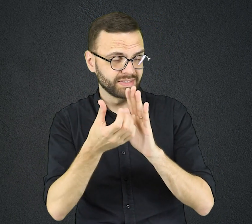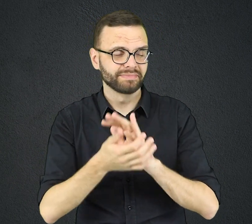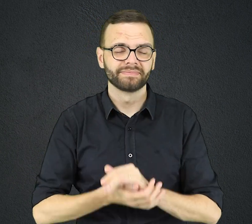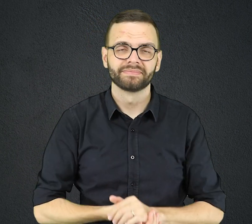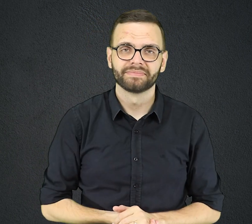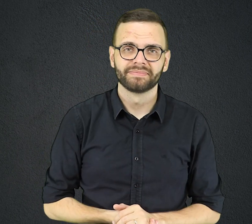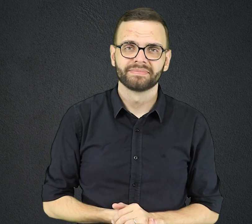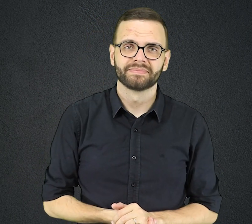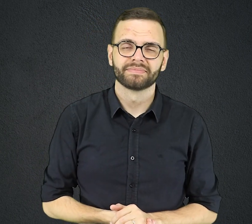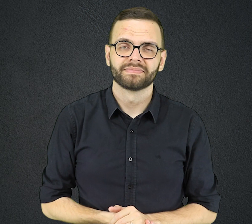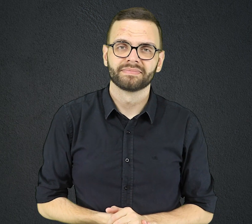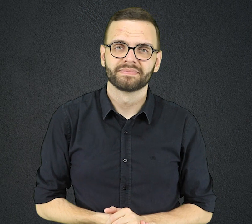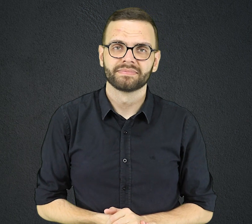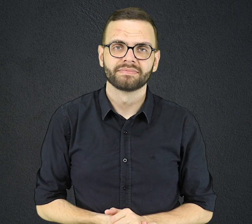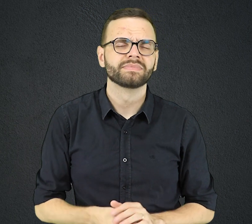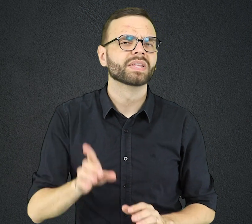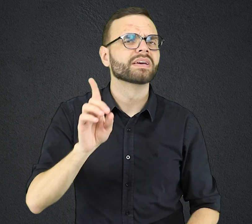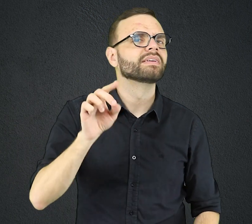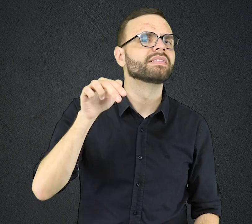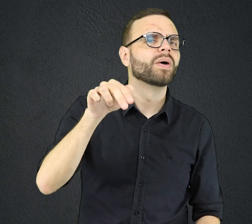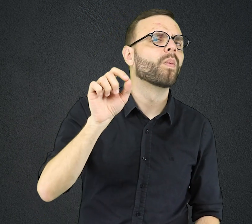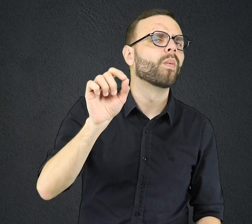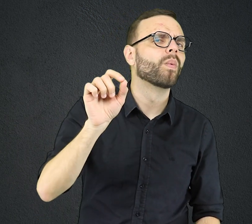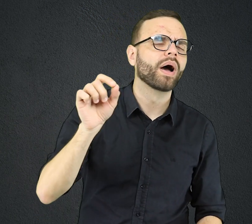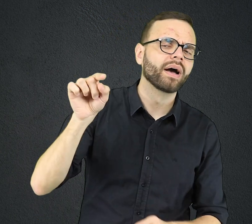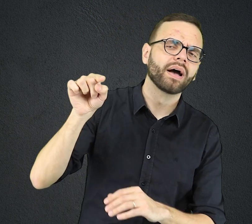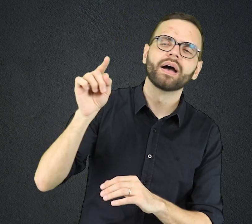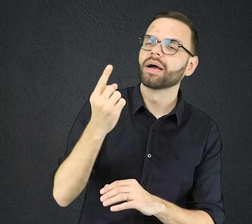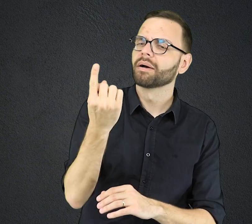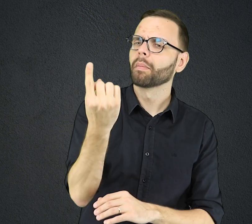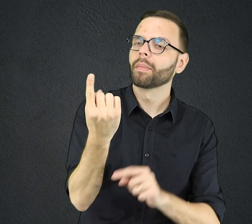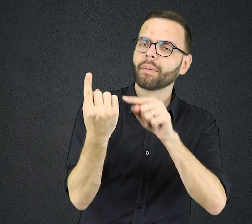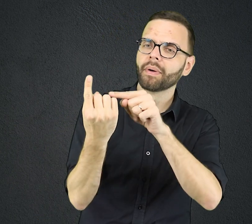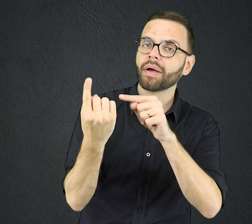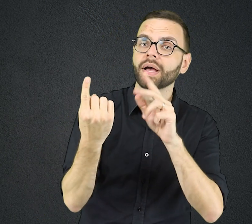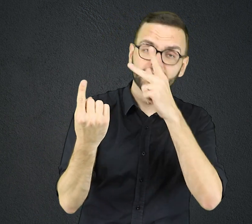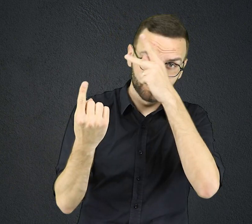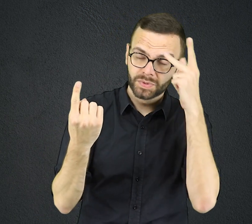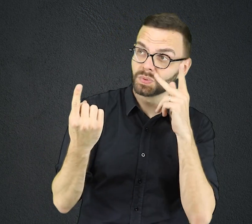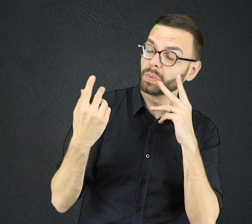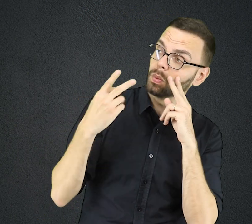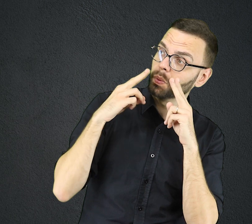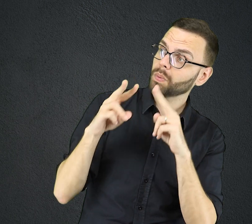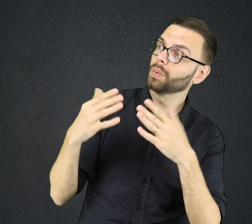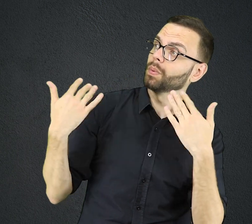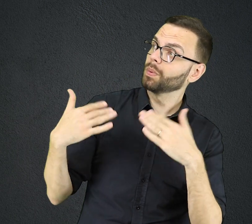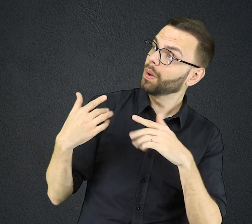DANIEL é um personagem bíblico muito querido e admirado por causa da sua fidelidade a Deus mesmo